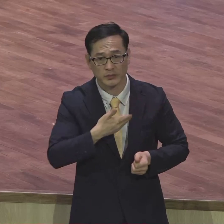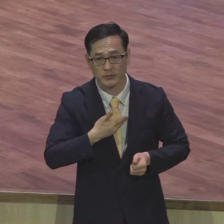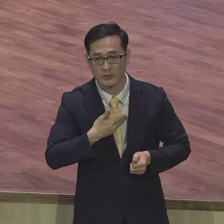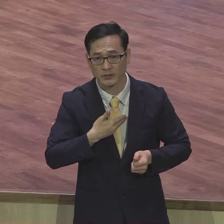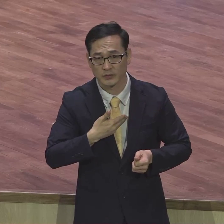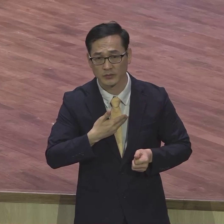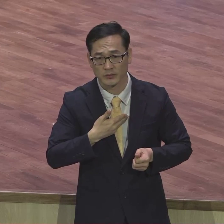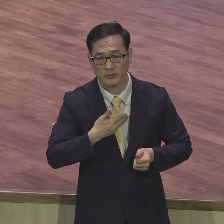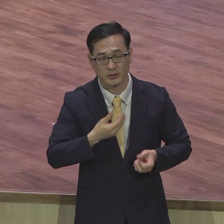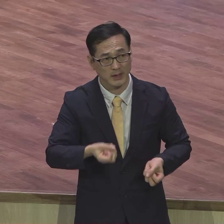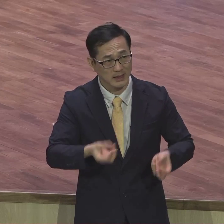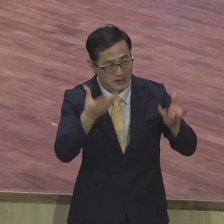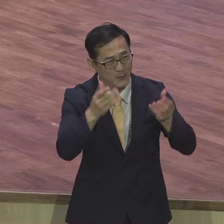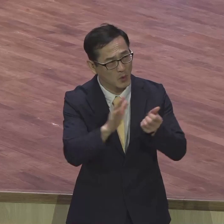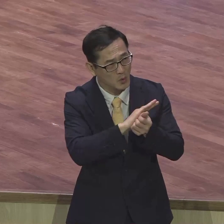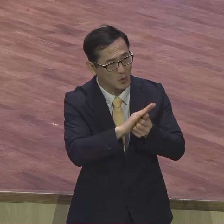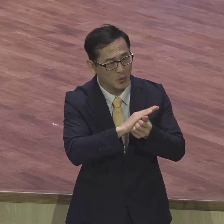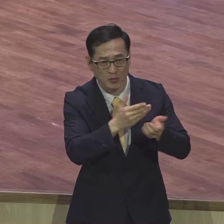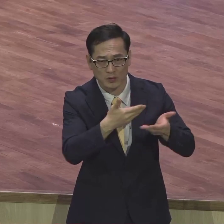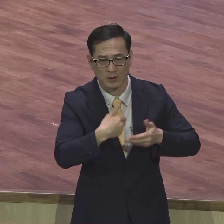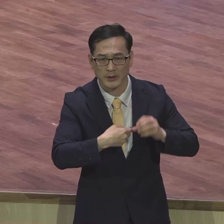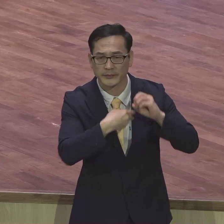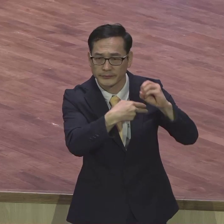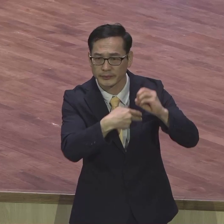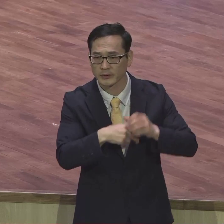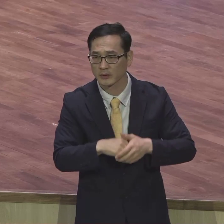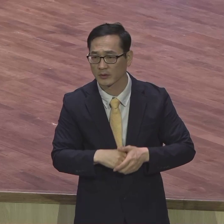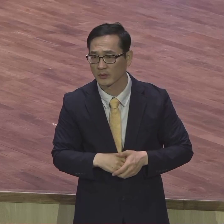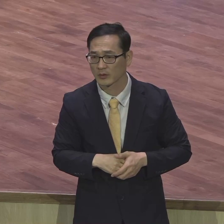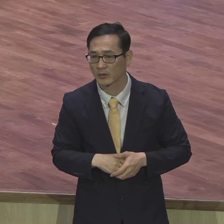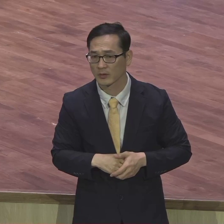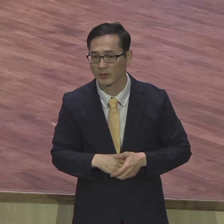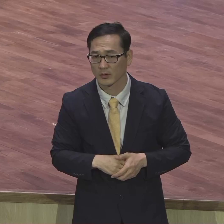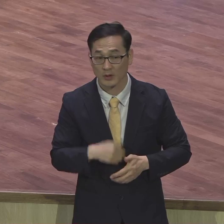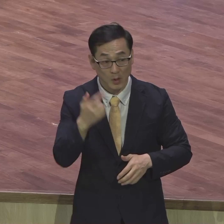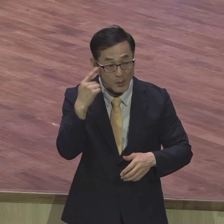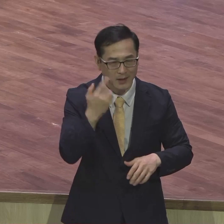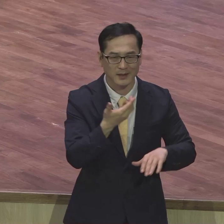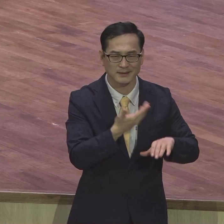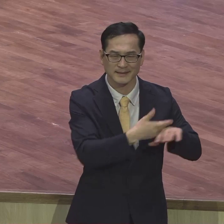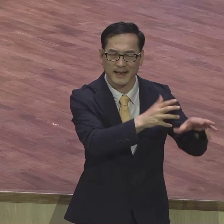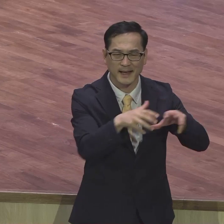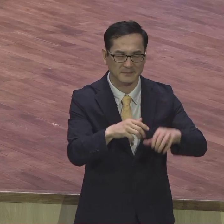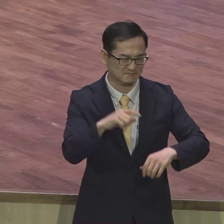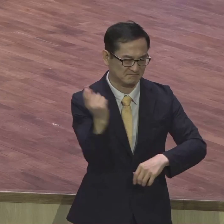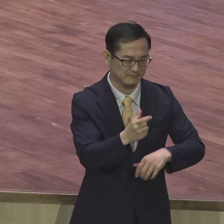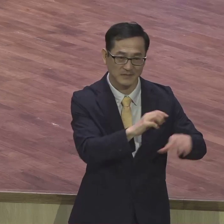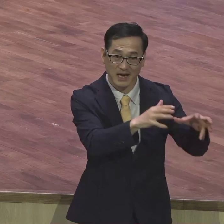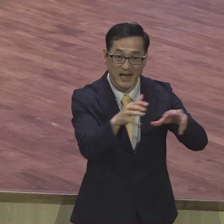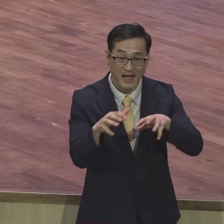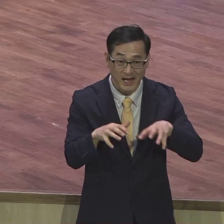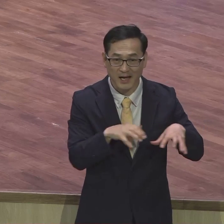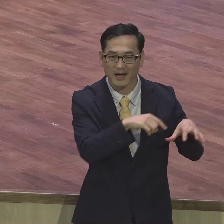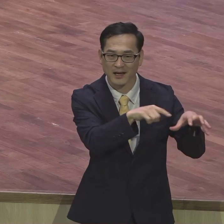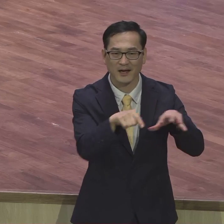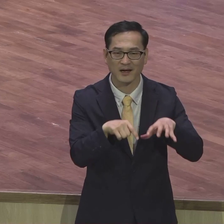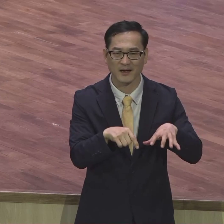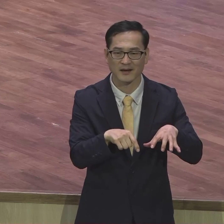없었다는 거예요 큰 강대국들이 자기들끼리 평화 그런 행사했지 피해를 본